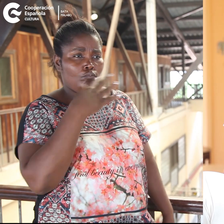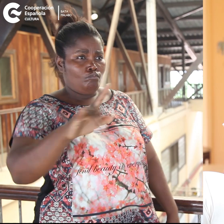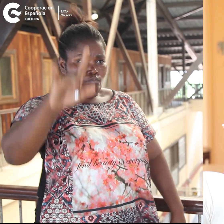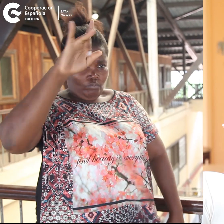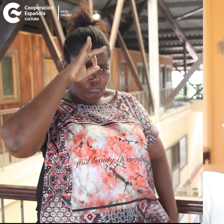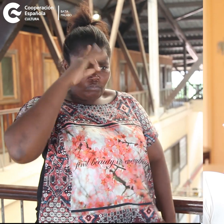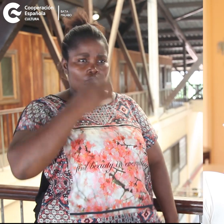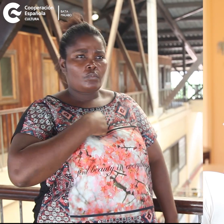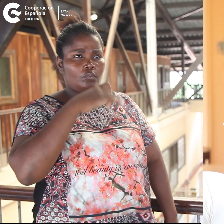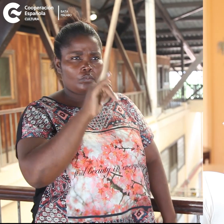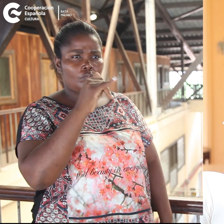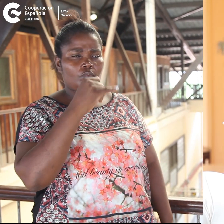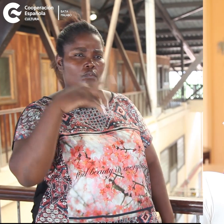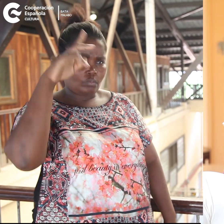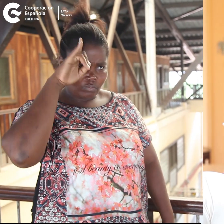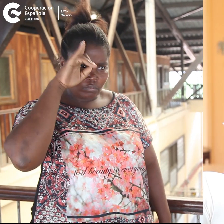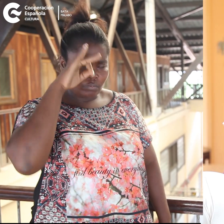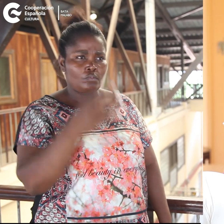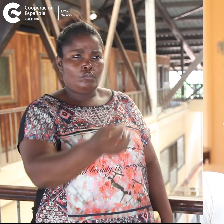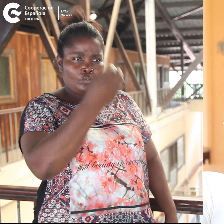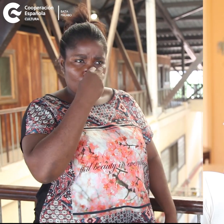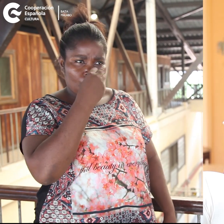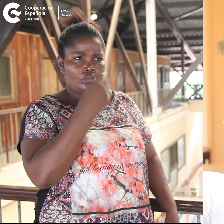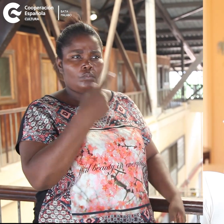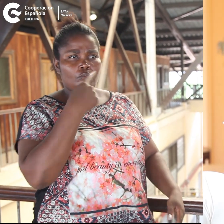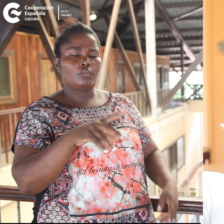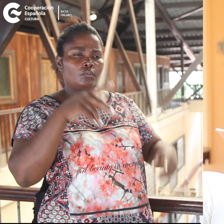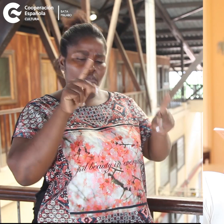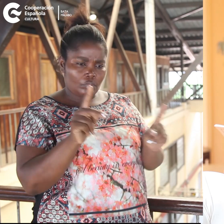demonio, soy un demonio, me alimento de personas y de pescado.